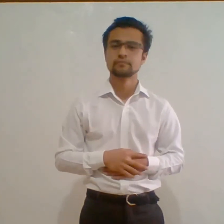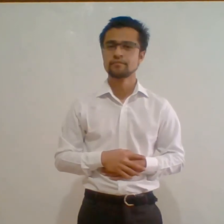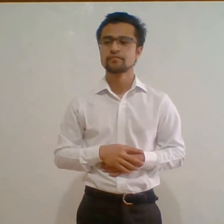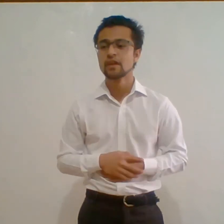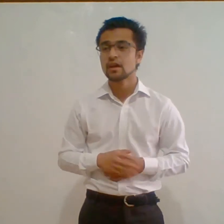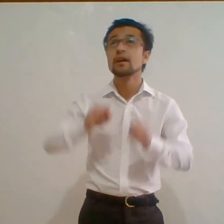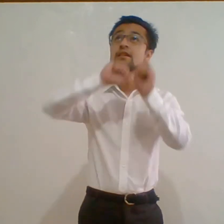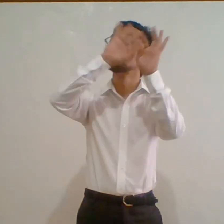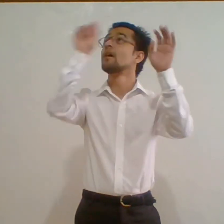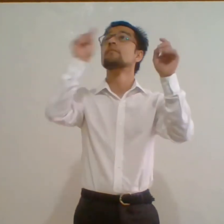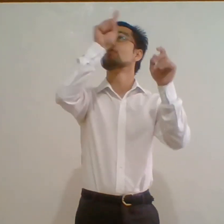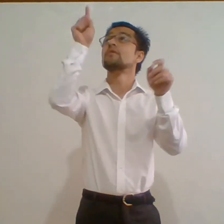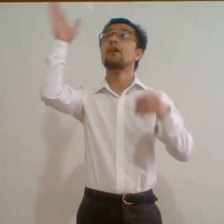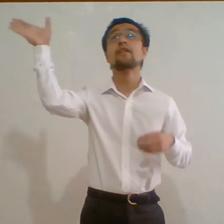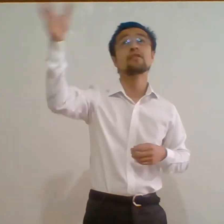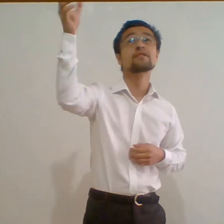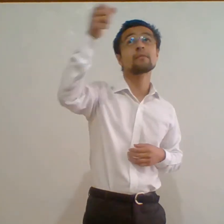Que tiene muy claro a dónde va